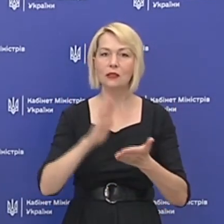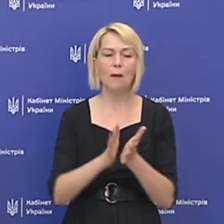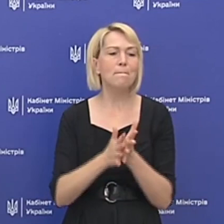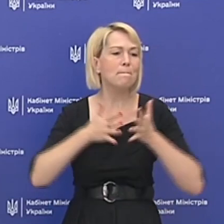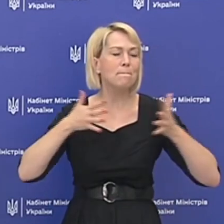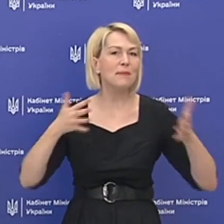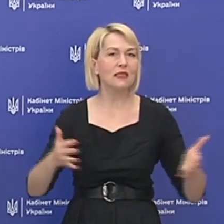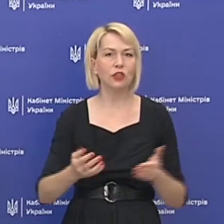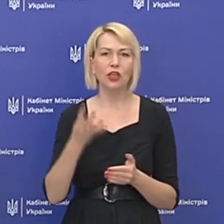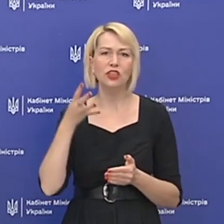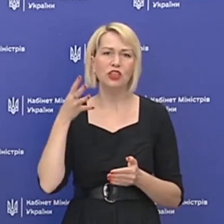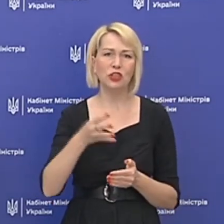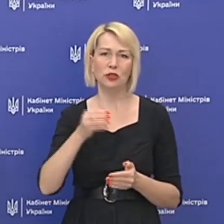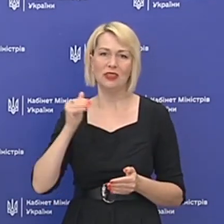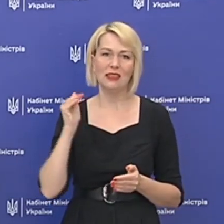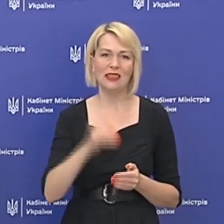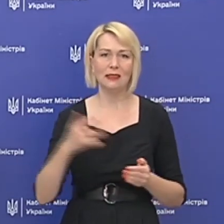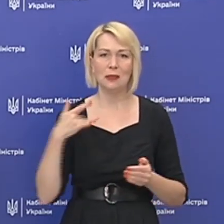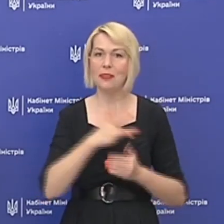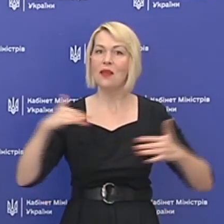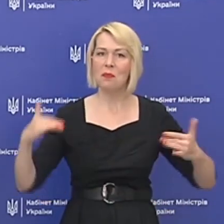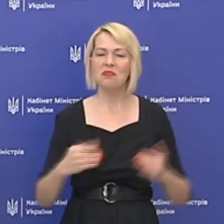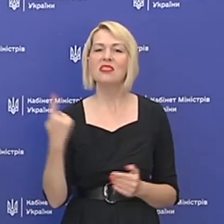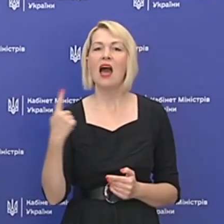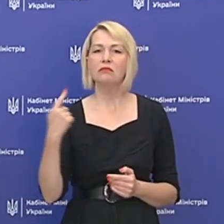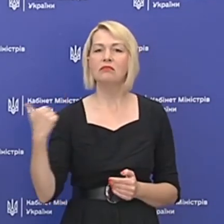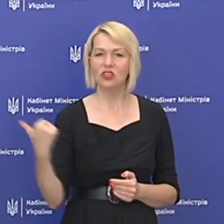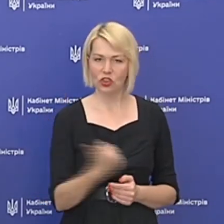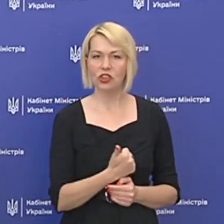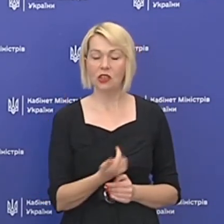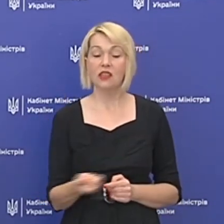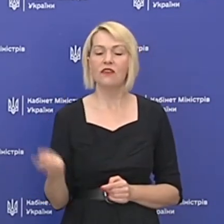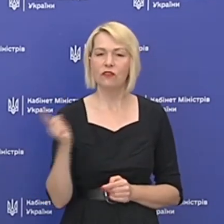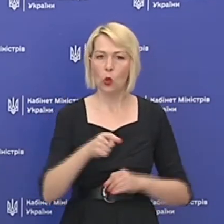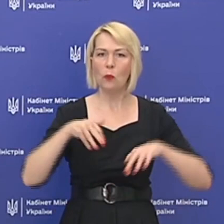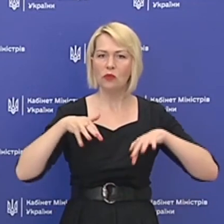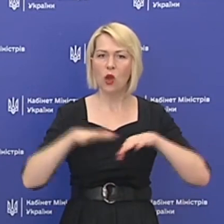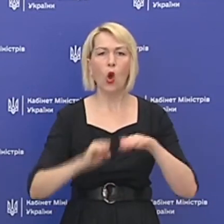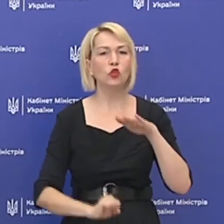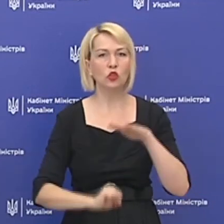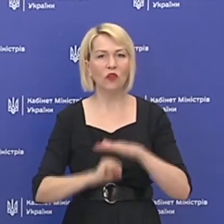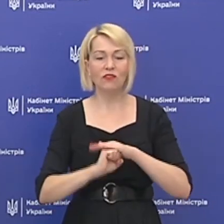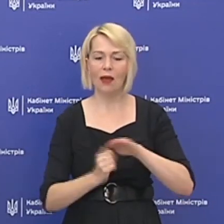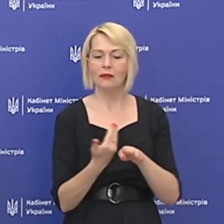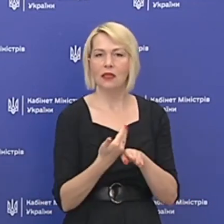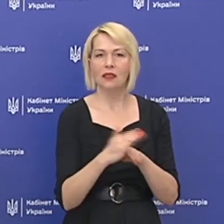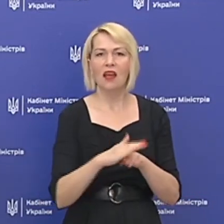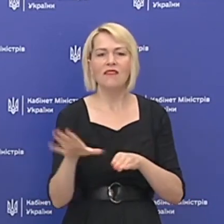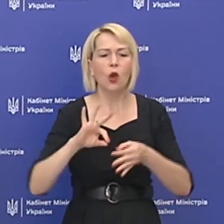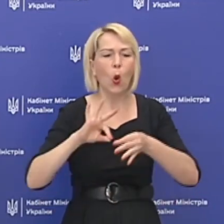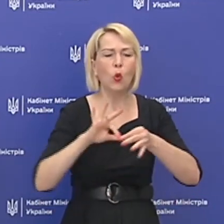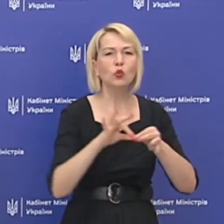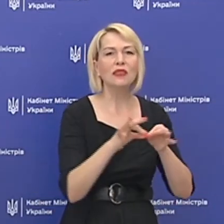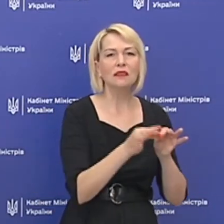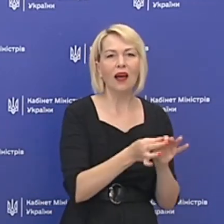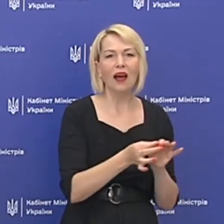більше 4 тисяч пневмоній на тиждень. В тому числі, це основна частина, це всі оскладнення